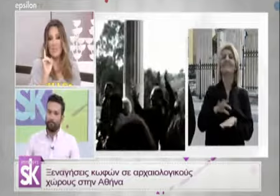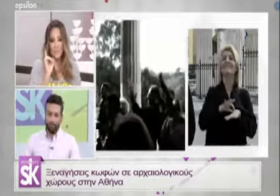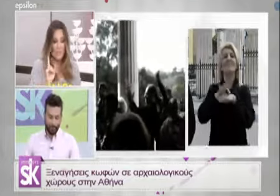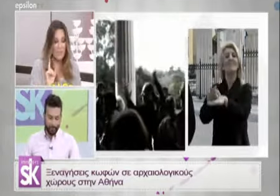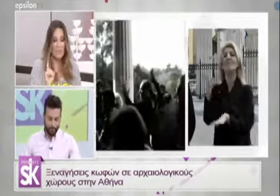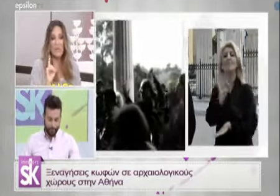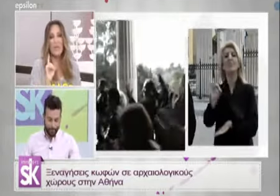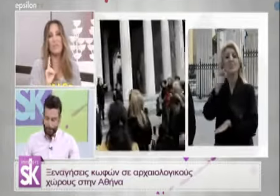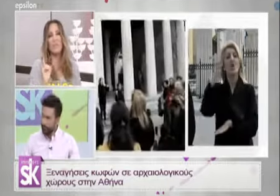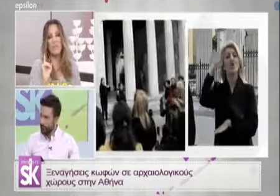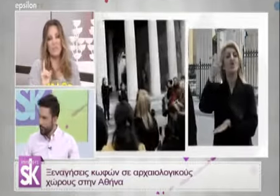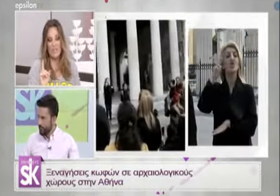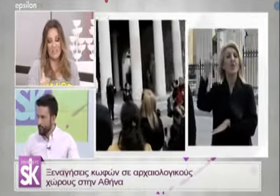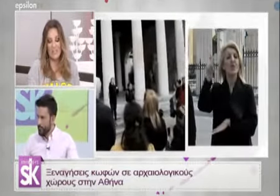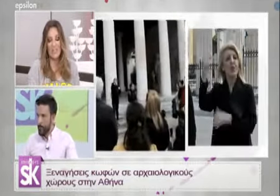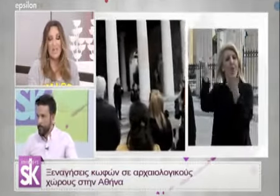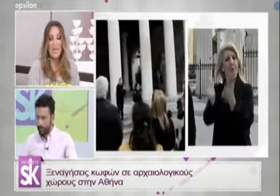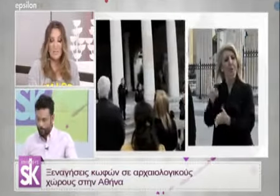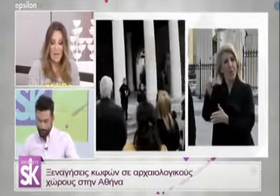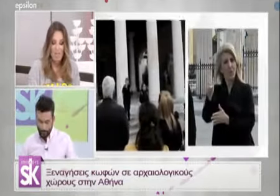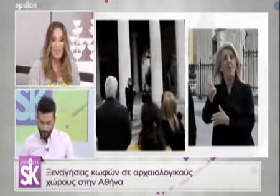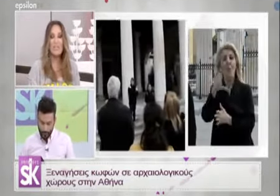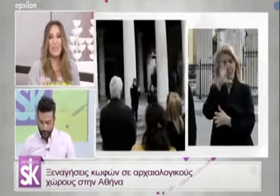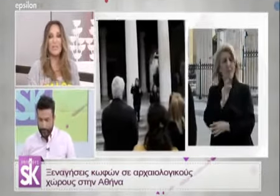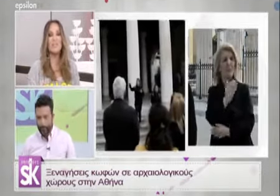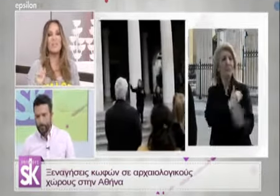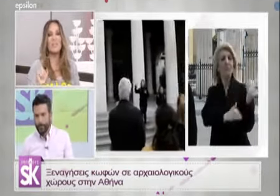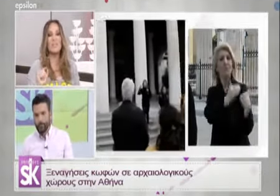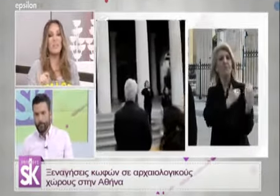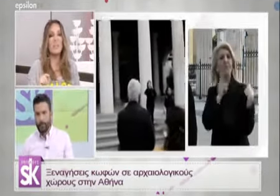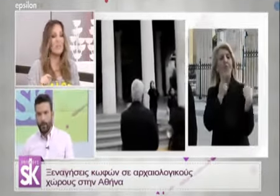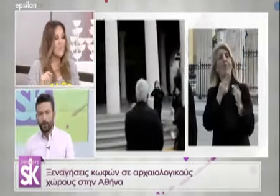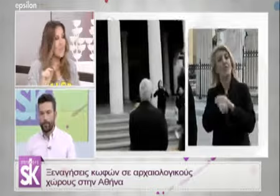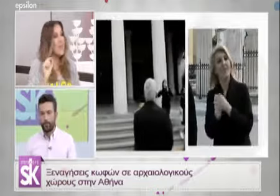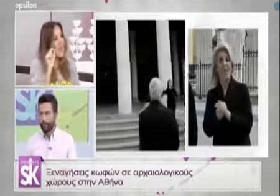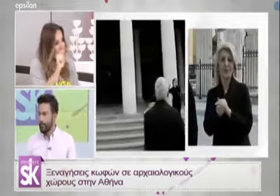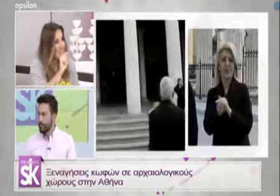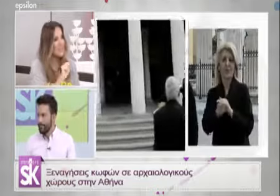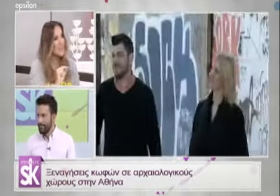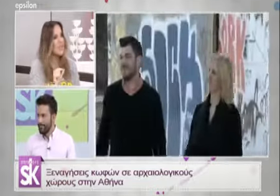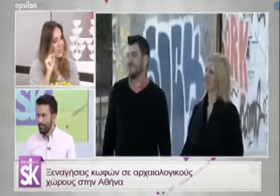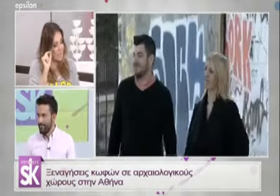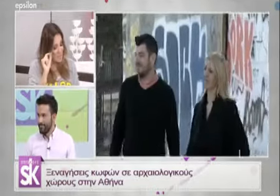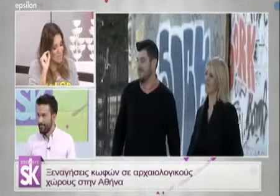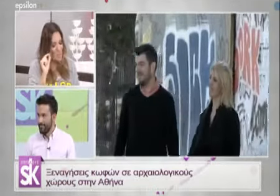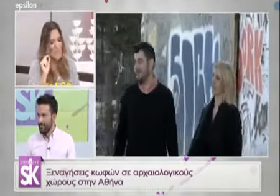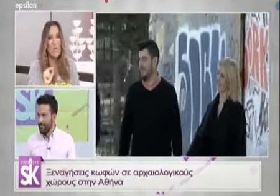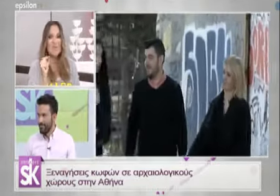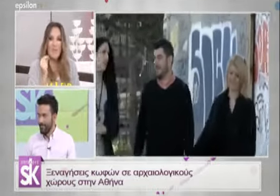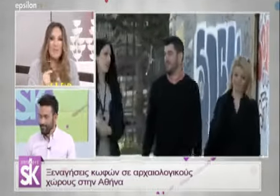θα το πούμε και δεν το λέμε καθόλου για να ευλογήσουμε τα γένια μας. Μπράβο γιατί το Δελτίο της Νοηματικής του Ε, κάνει αυτό που λες και το σκεφτόμουν τις προάλλες. Κάθε